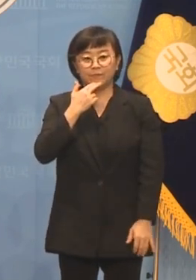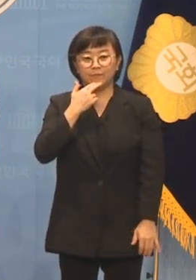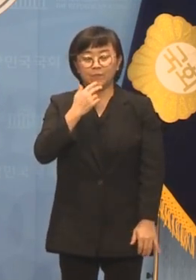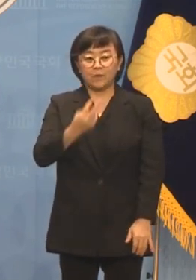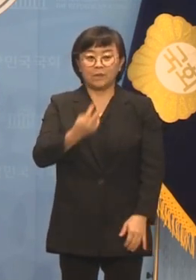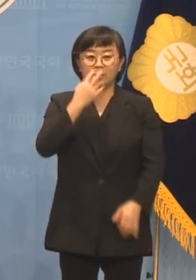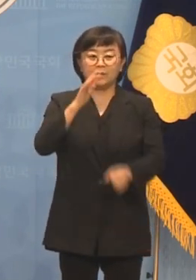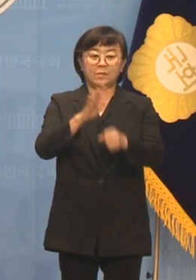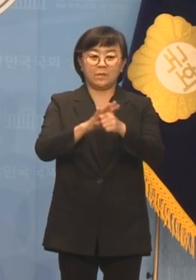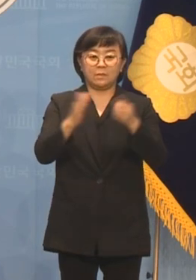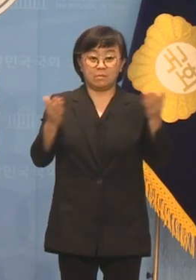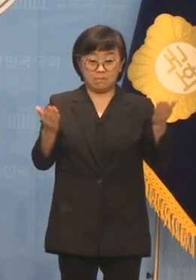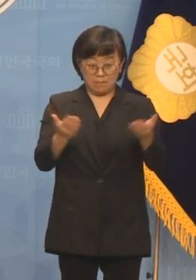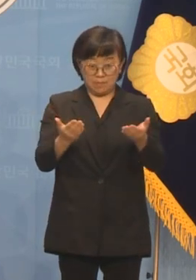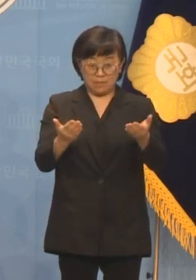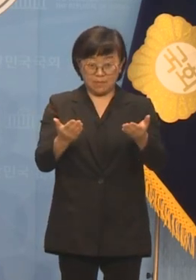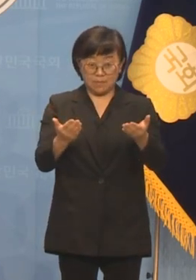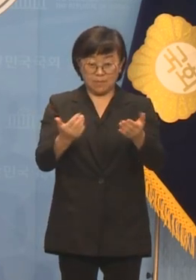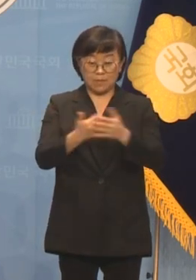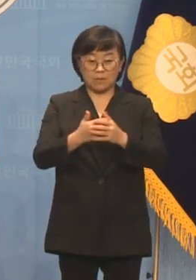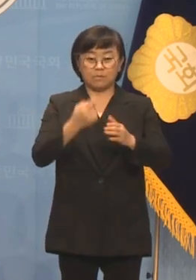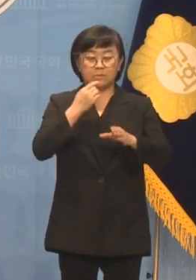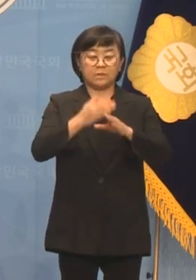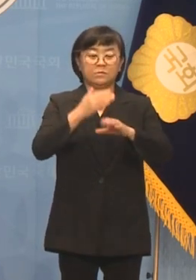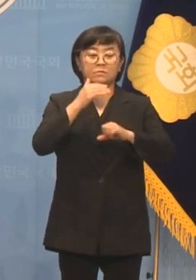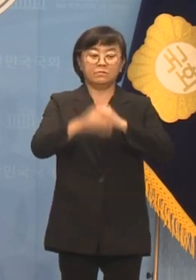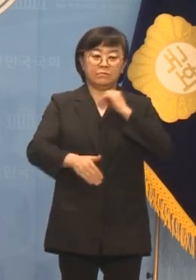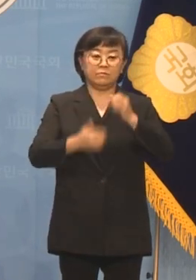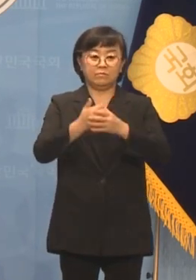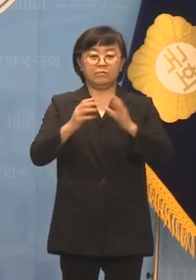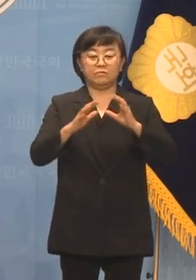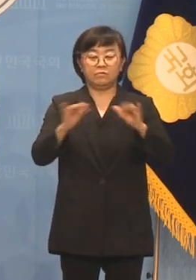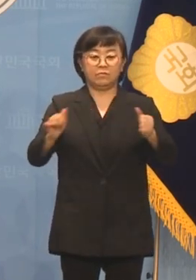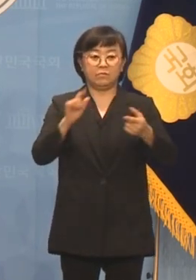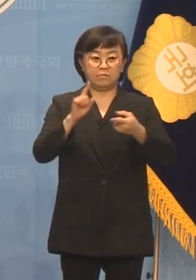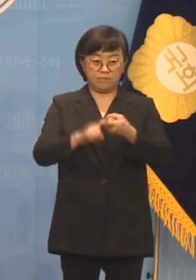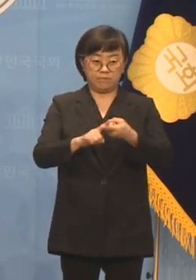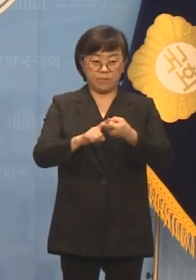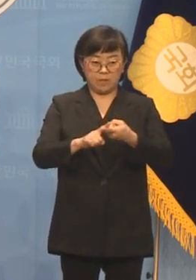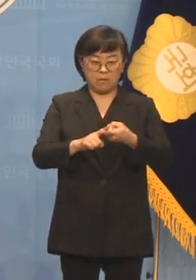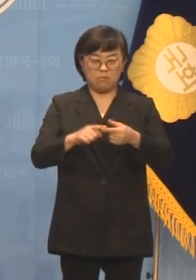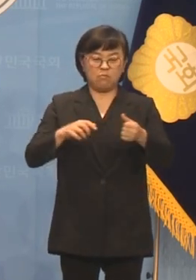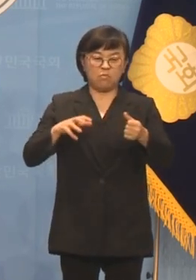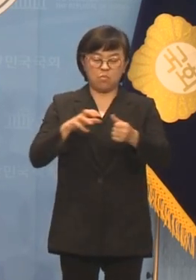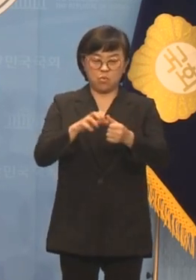엄중한 일이자 민주주의와 국민에 대한 폭거입니다.